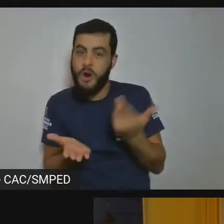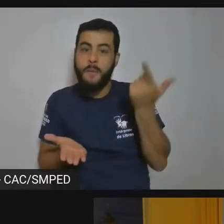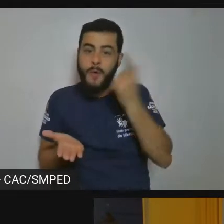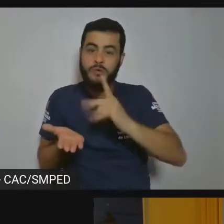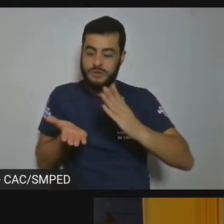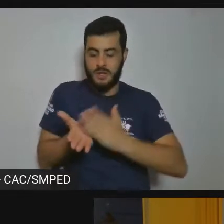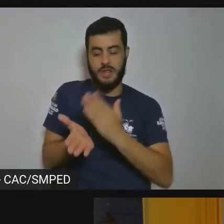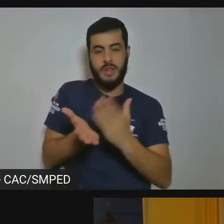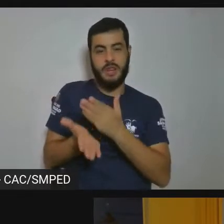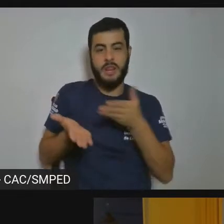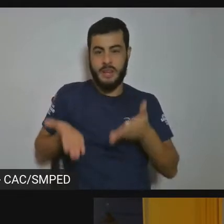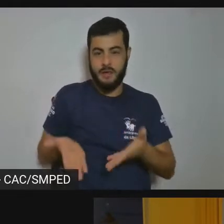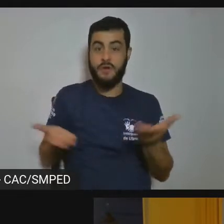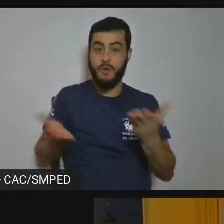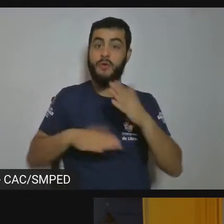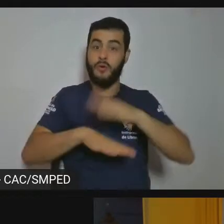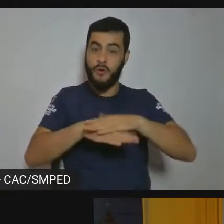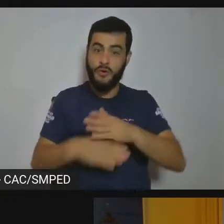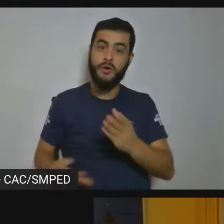passo a palavra para você